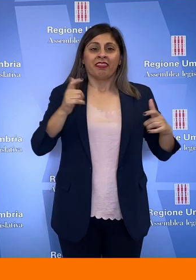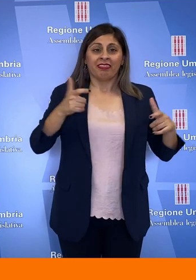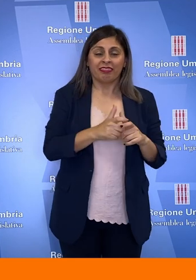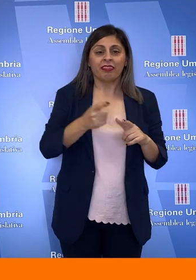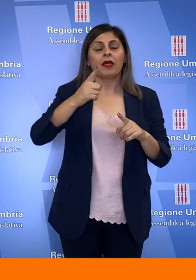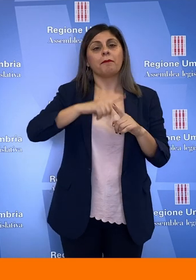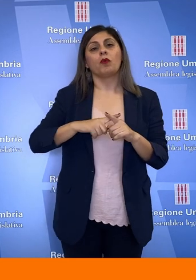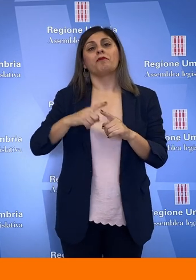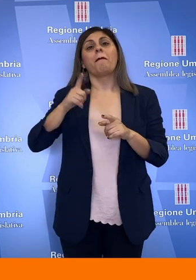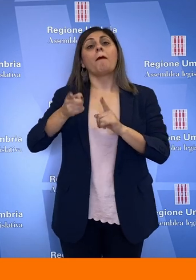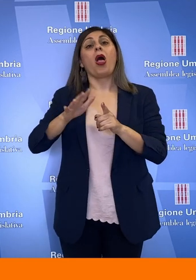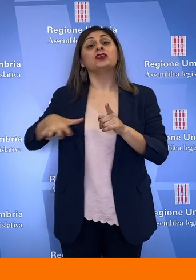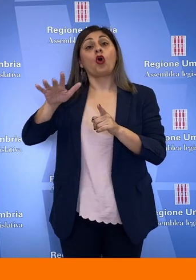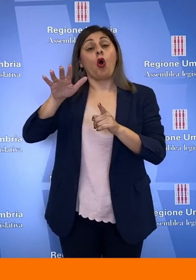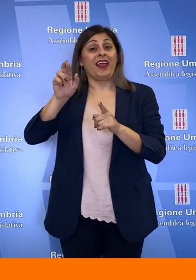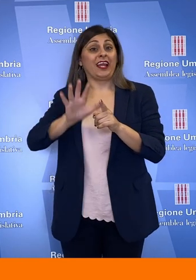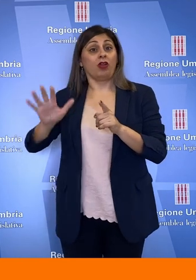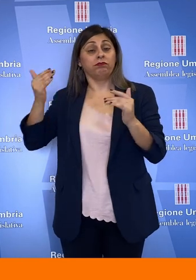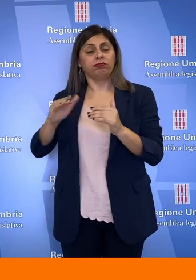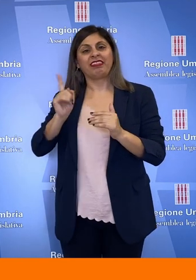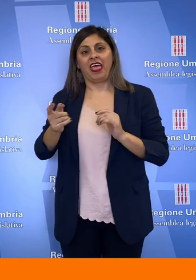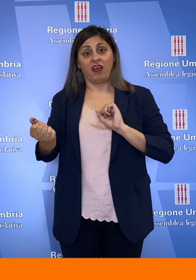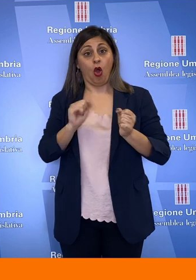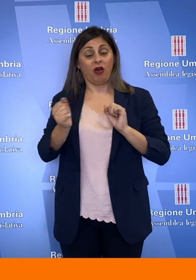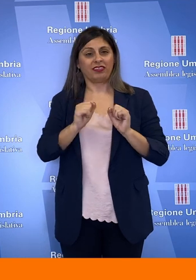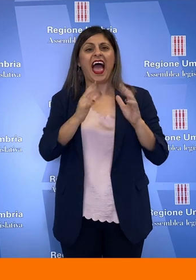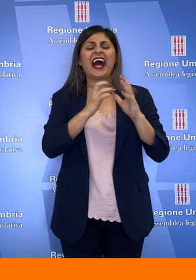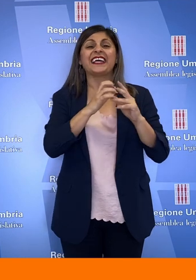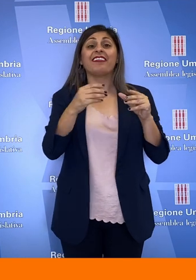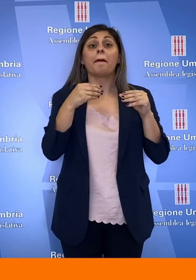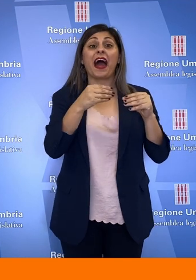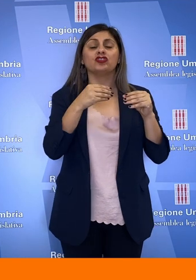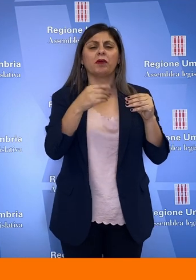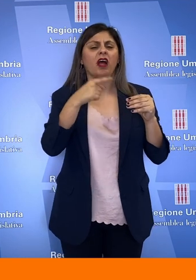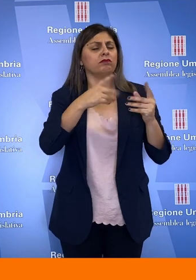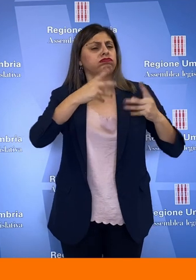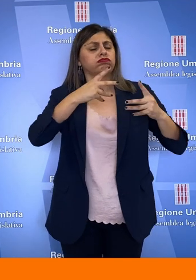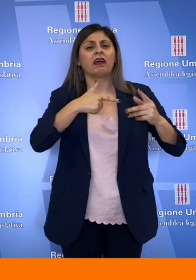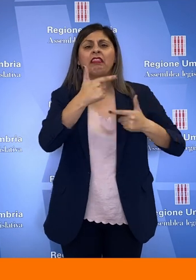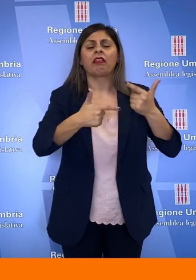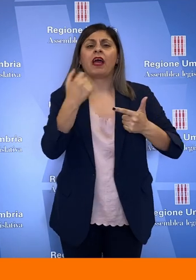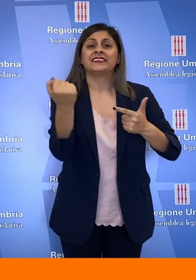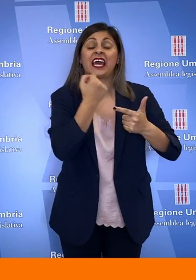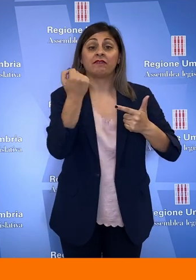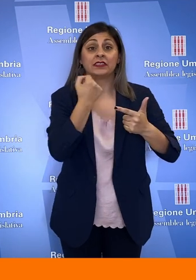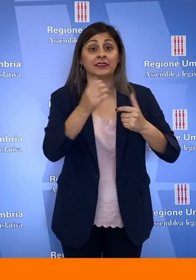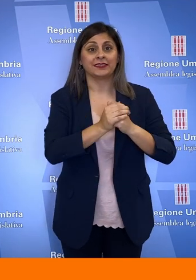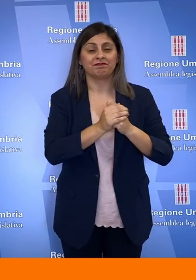alla riduzione della popolazione regionale. Le partecipate sono diventate un motore di economia e servizi. Abbiamo risanato e rilanciato l